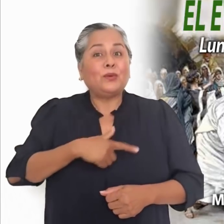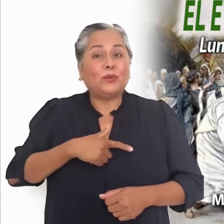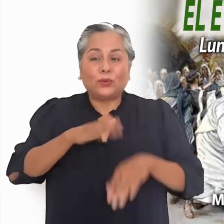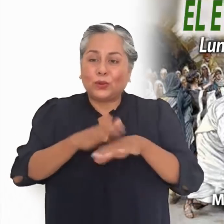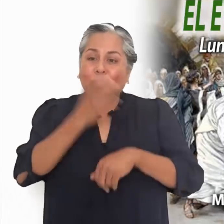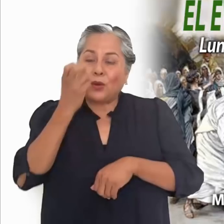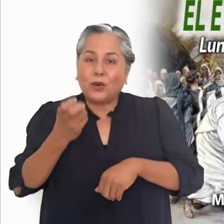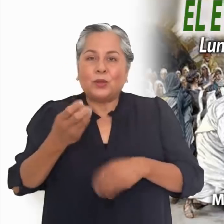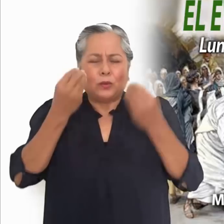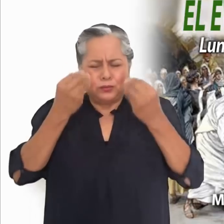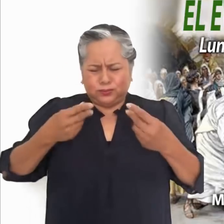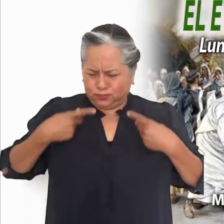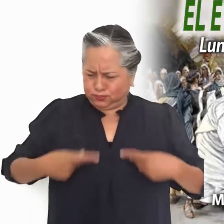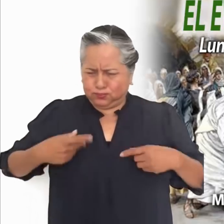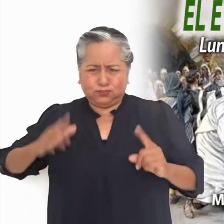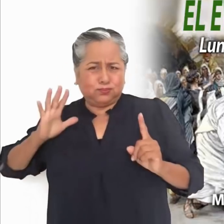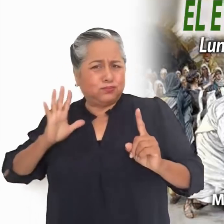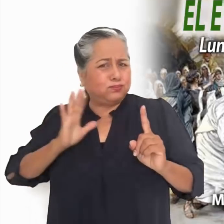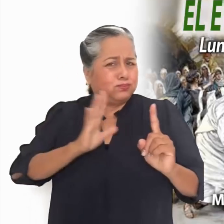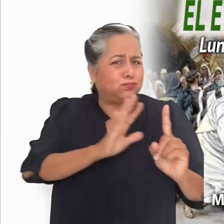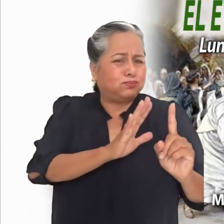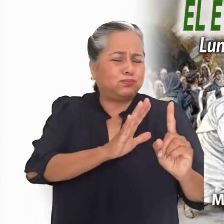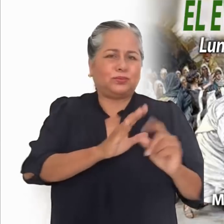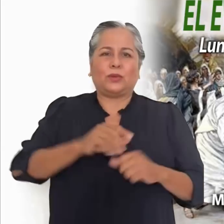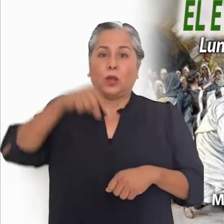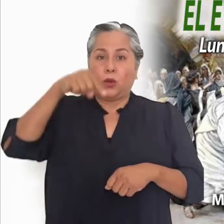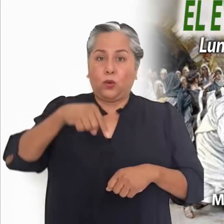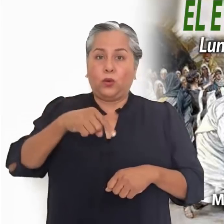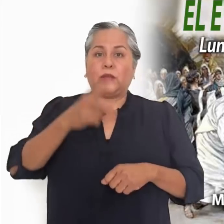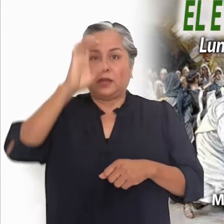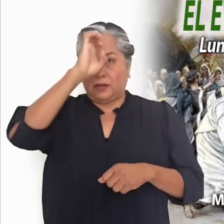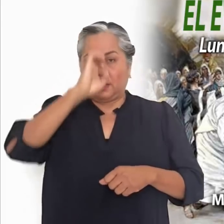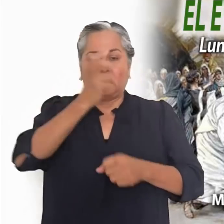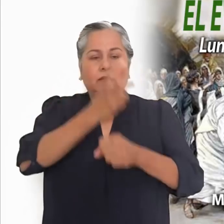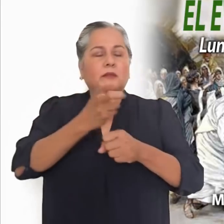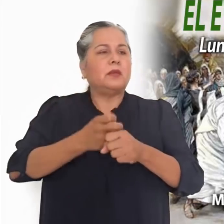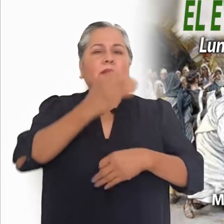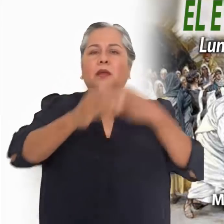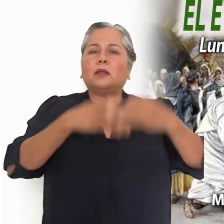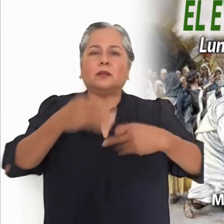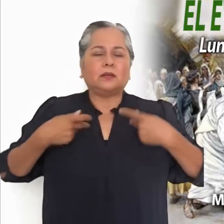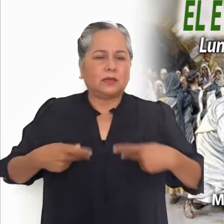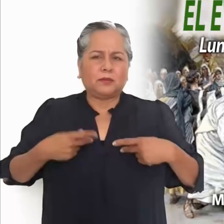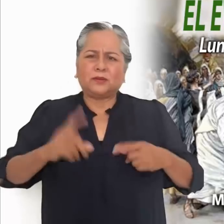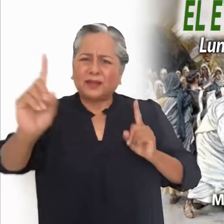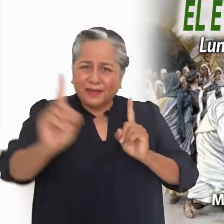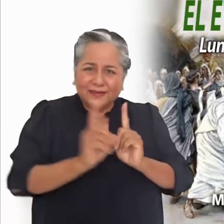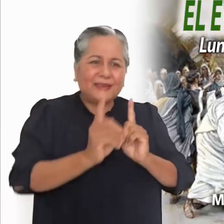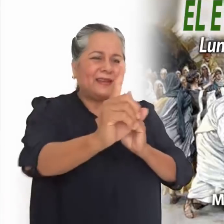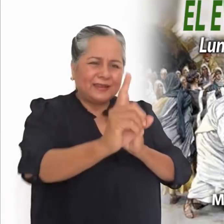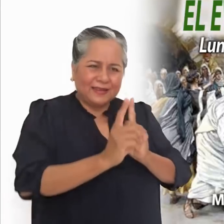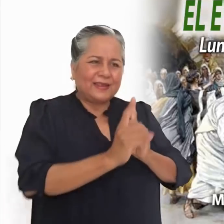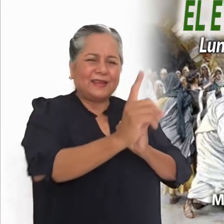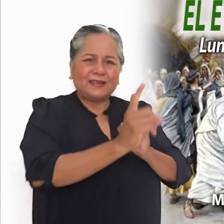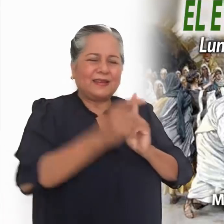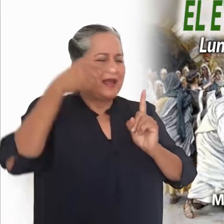Este día el Evangelio nos invita a que también nosotros nos acerquemos a Jesús. Que